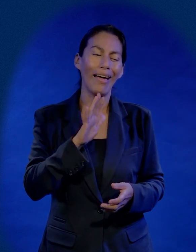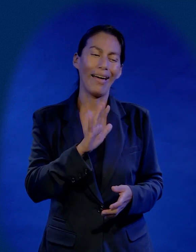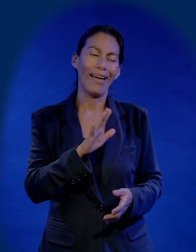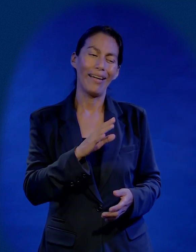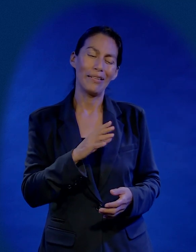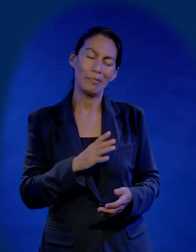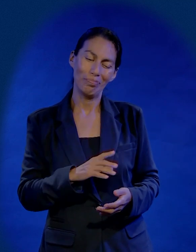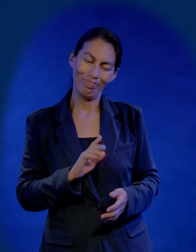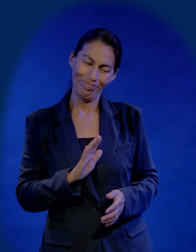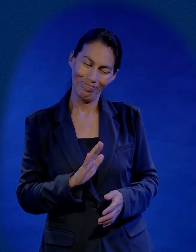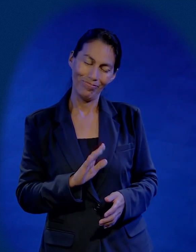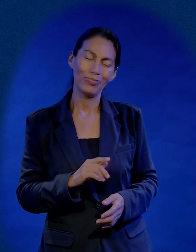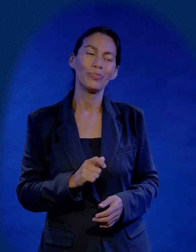ay chiquitito ven para acá,